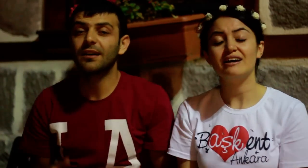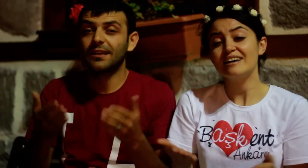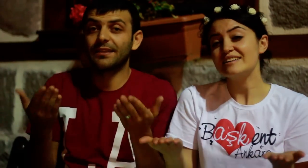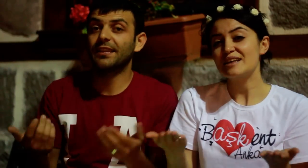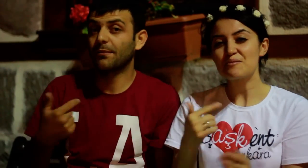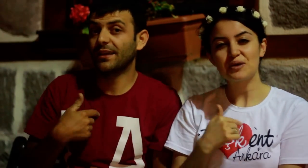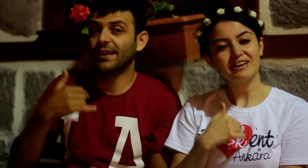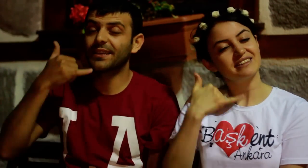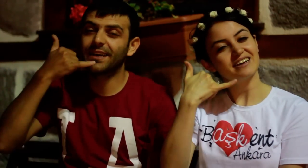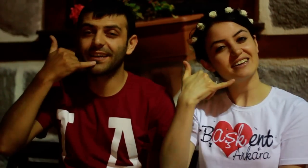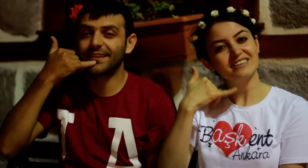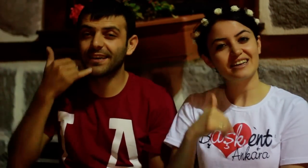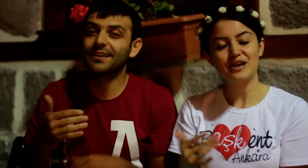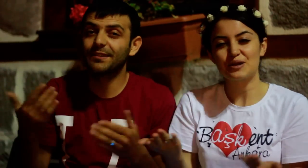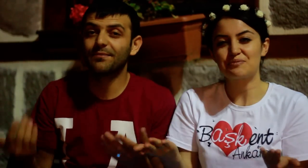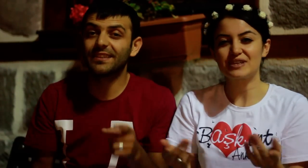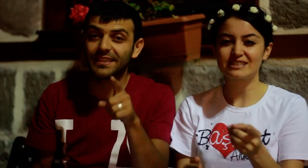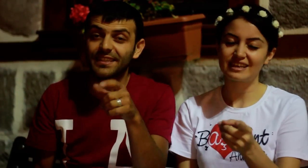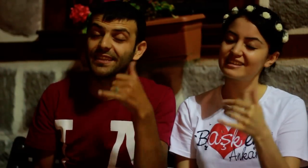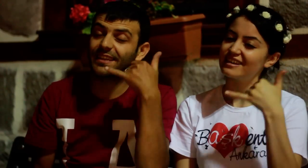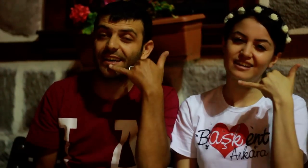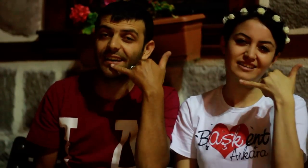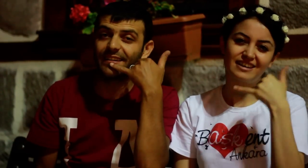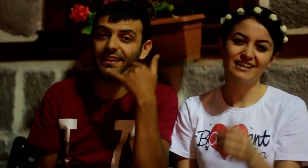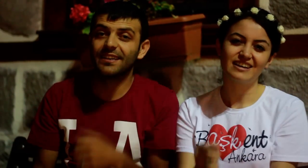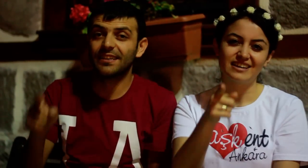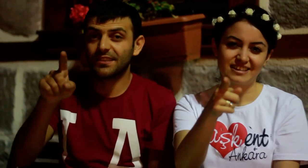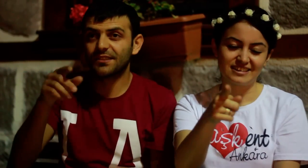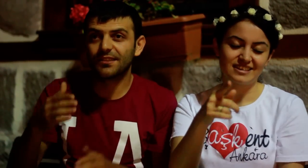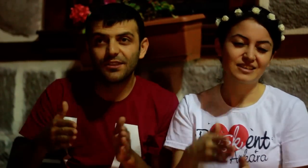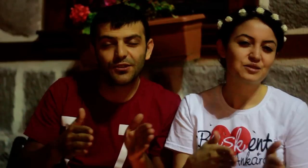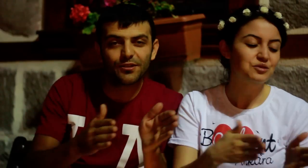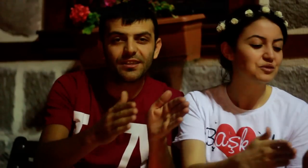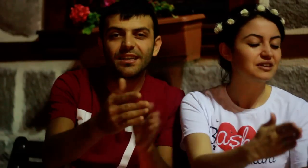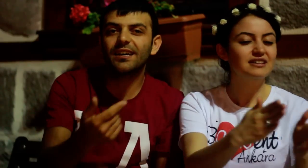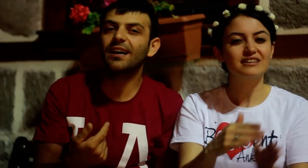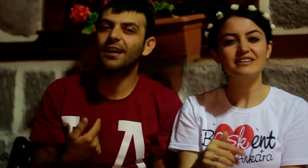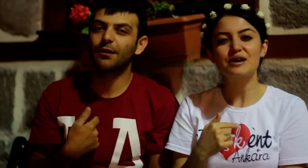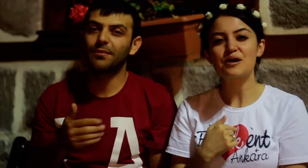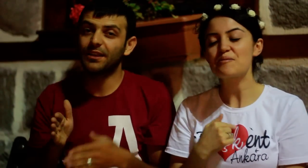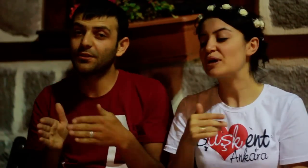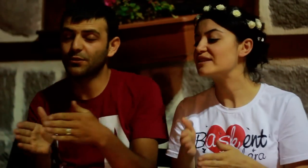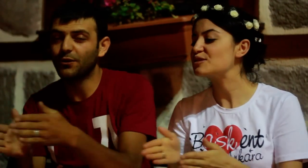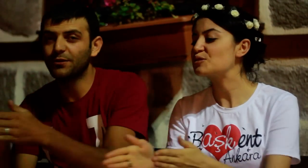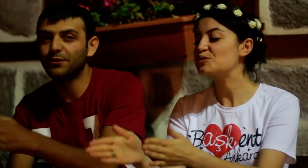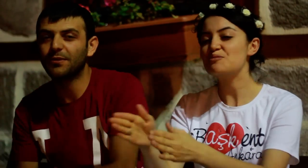Yeminler et sen bir kez Yeminler yoluna ben yoluma